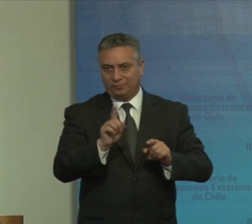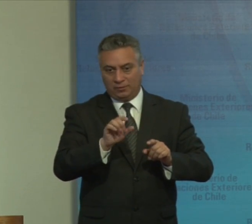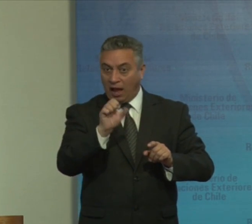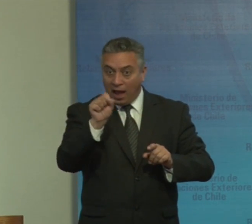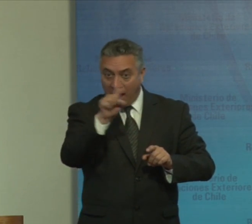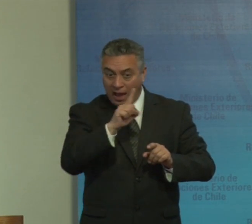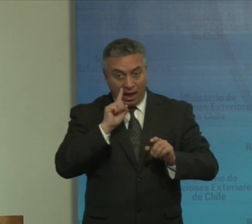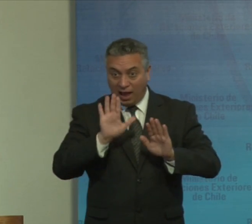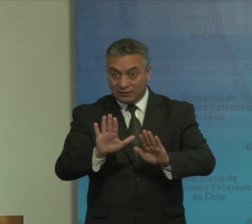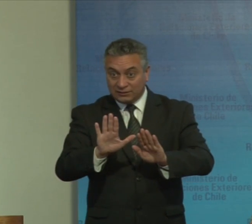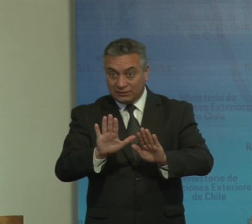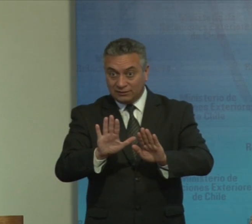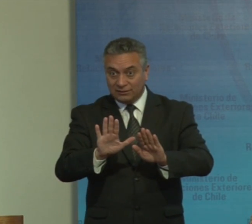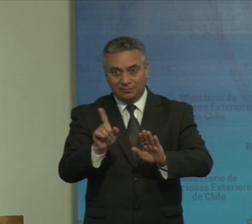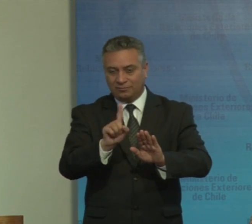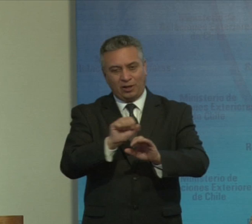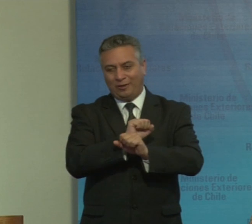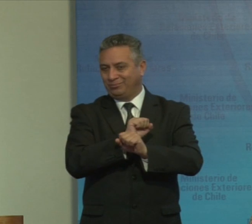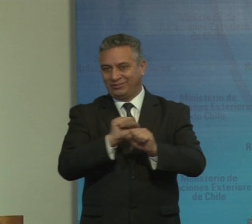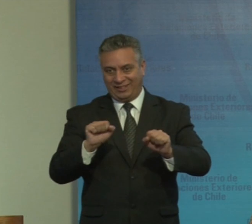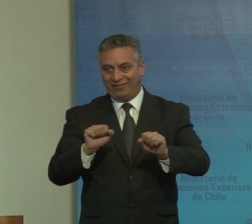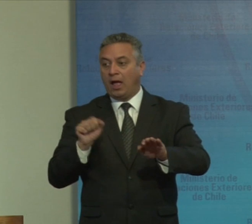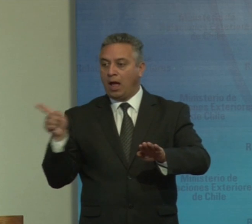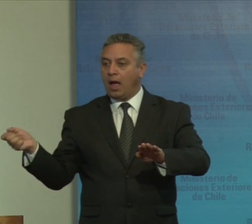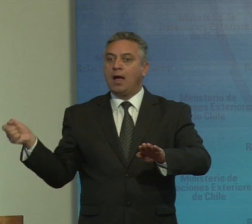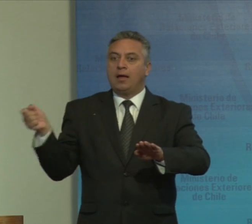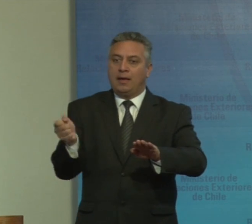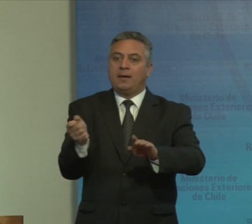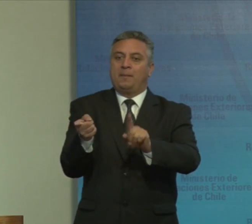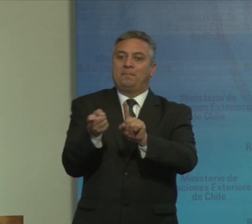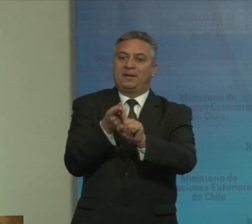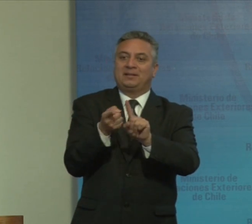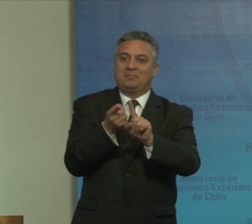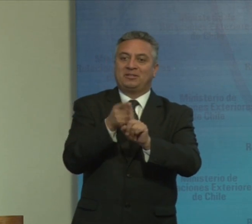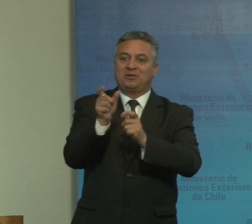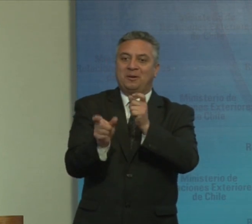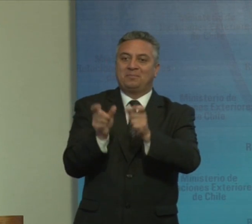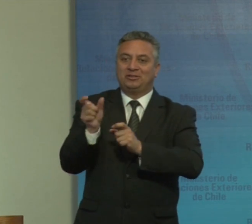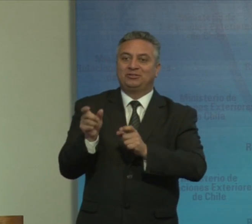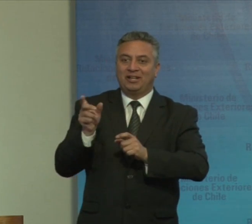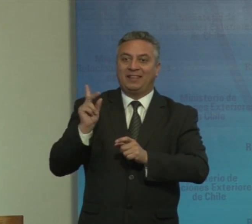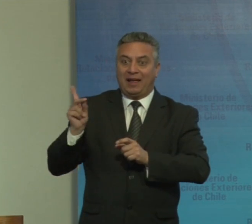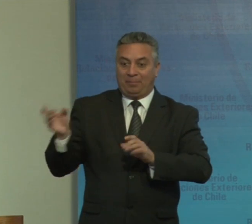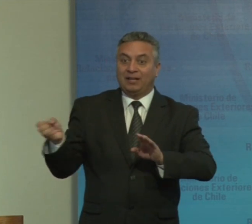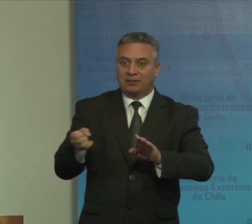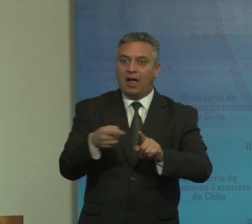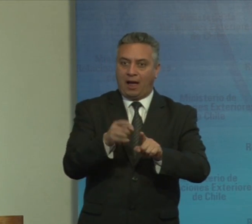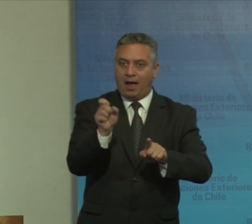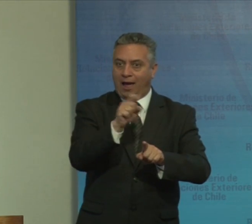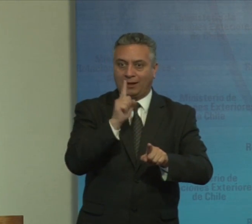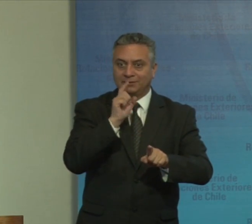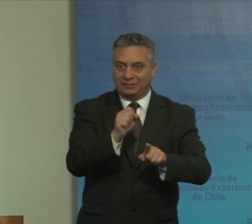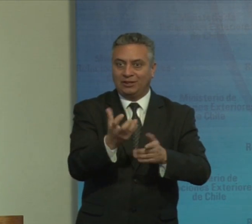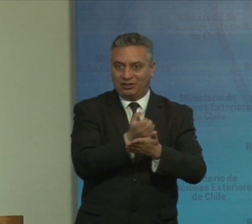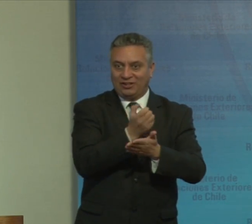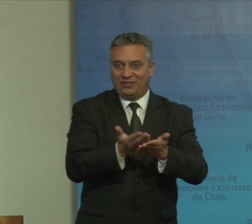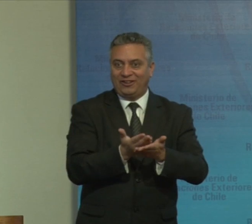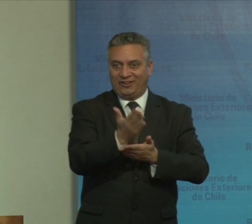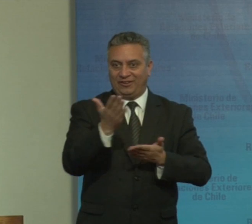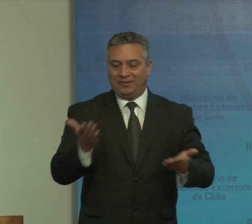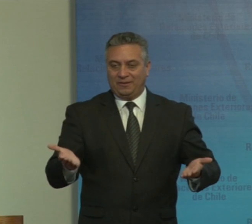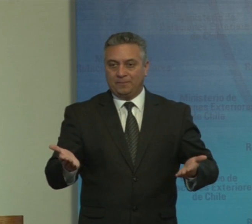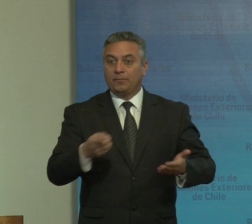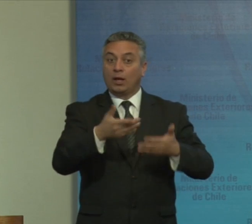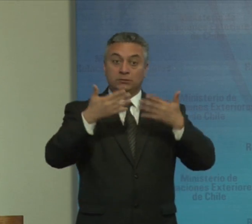sin la participación importante de las personas con discapacidad en las negociaciones como ya fue dicho